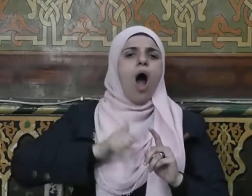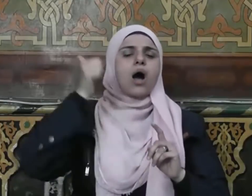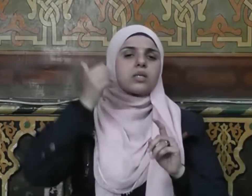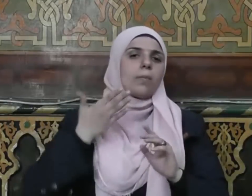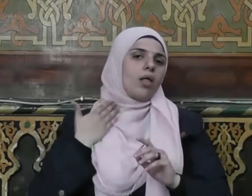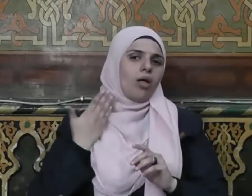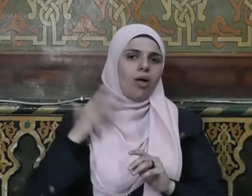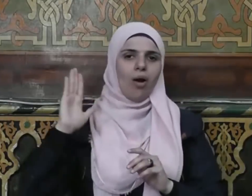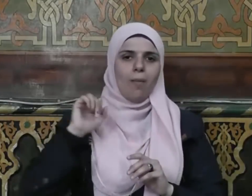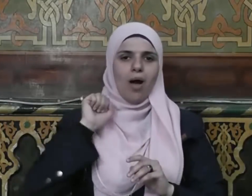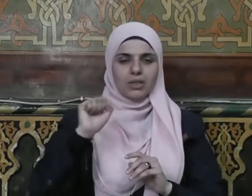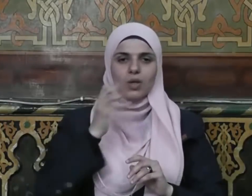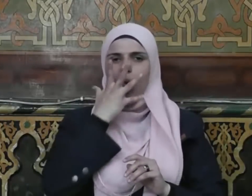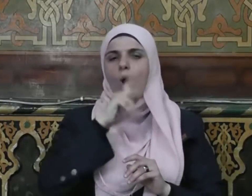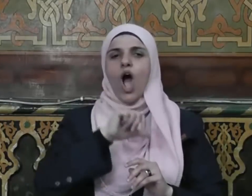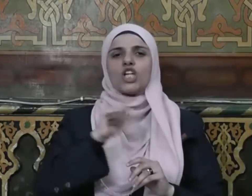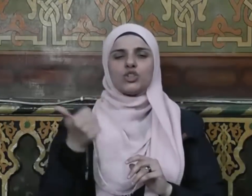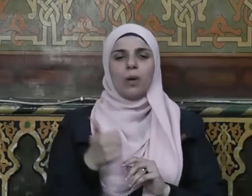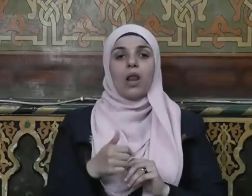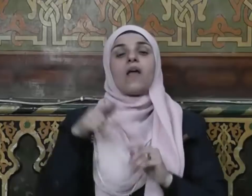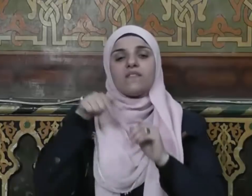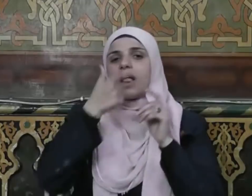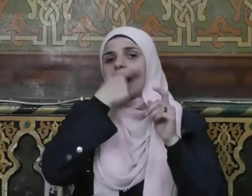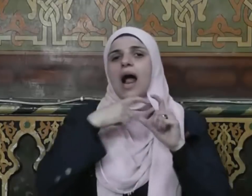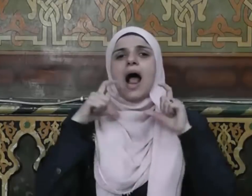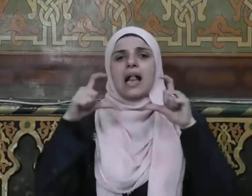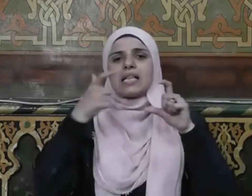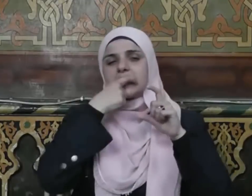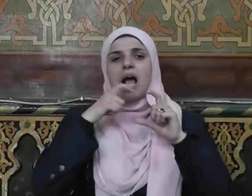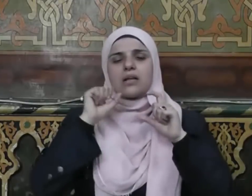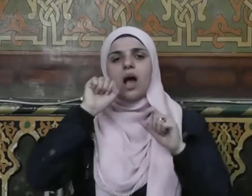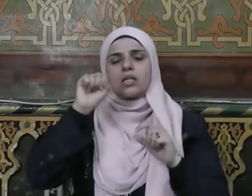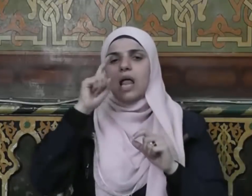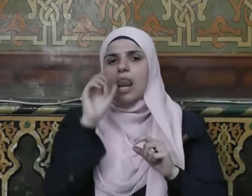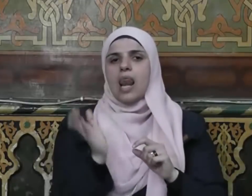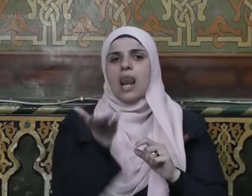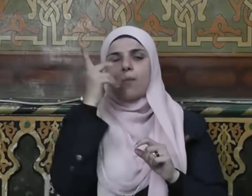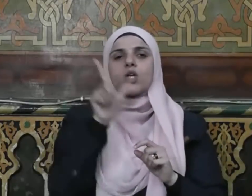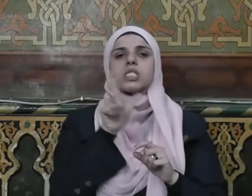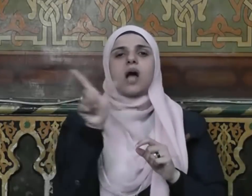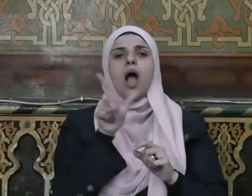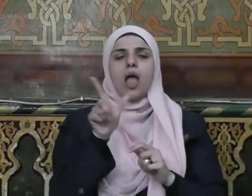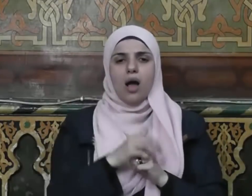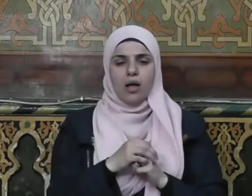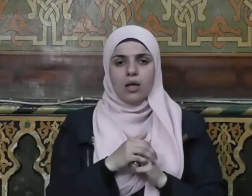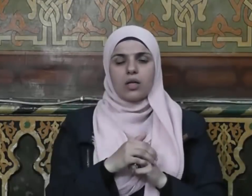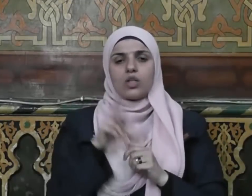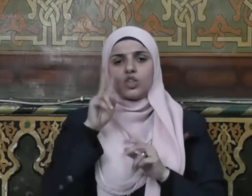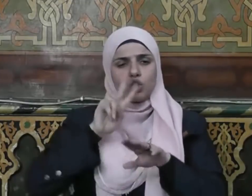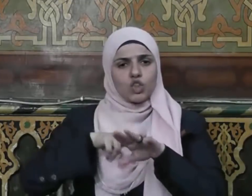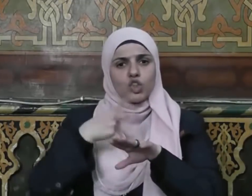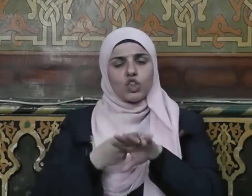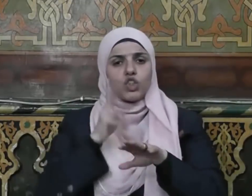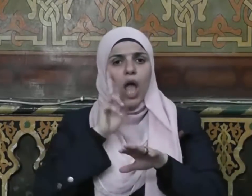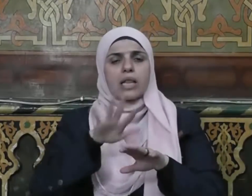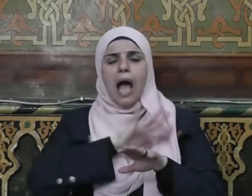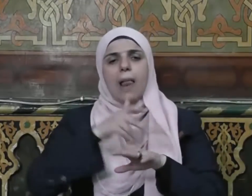التقدير وأجمله فقد جاءت الأحاديث النبوية الصحيحة شاهدة على